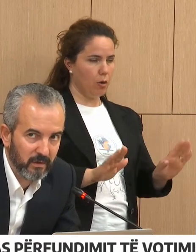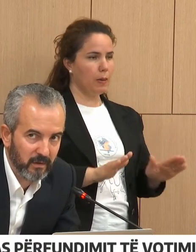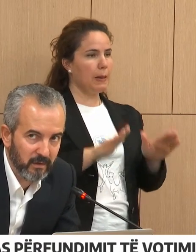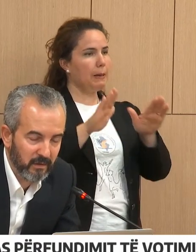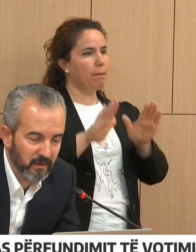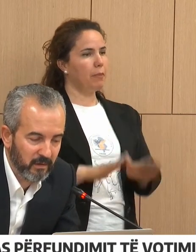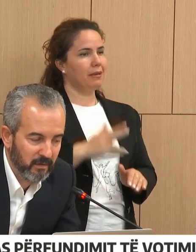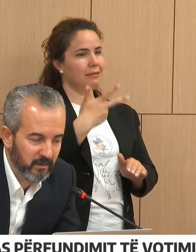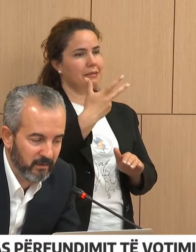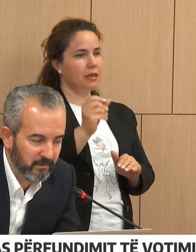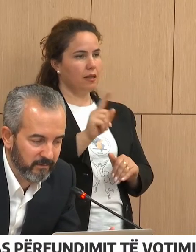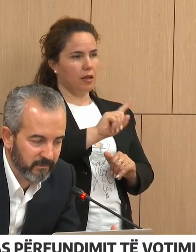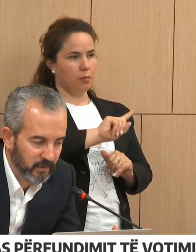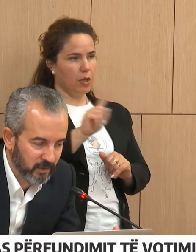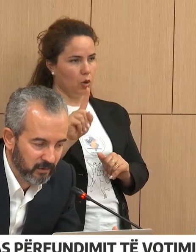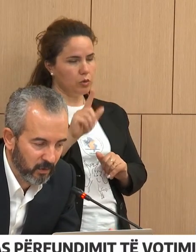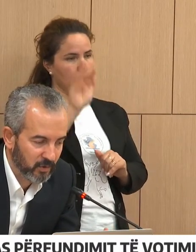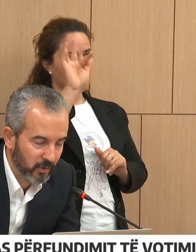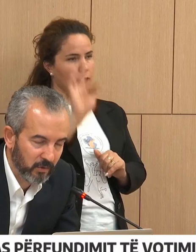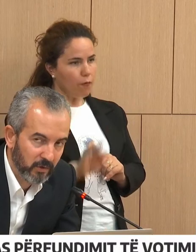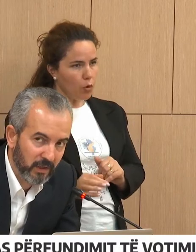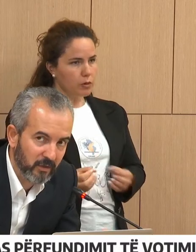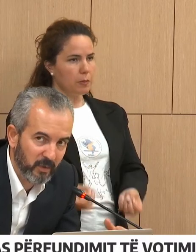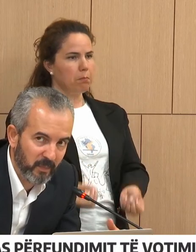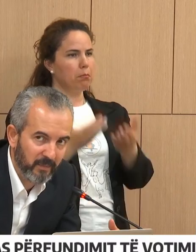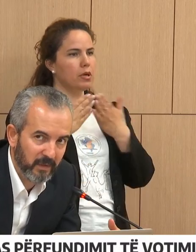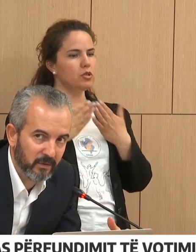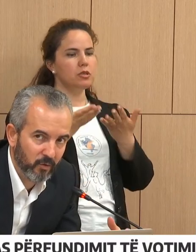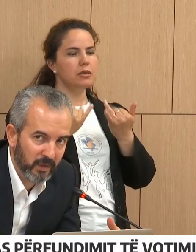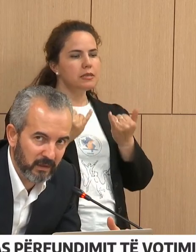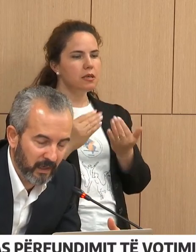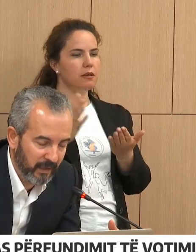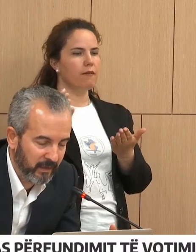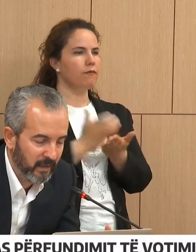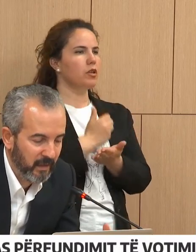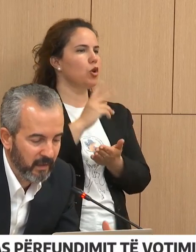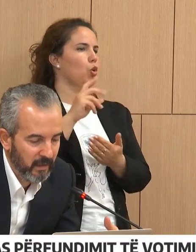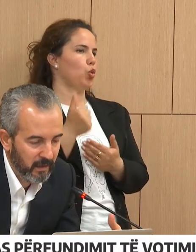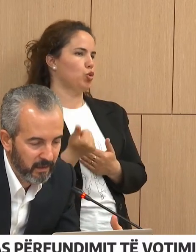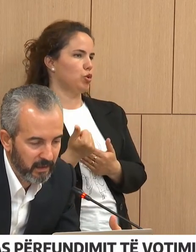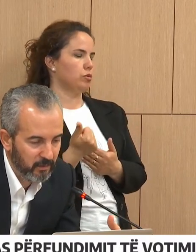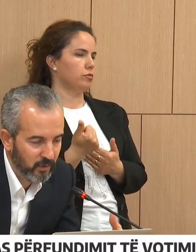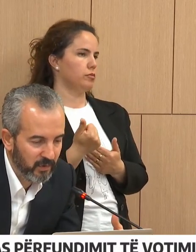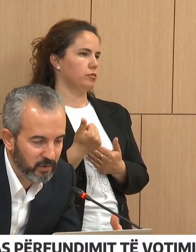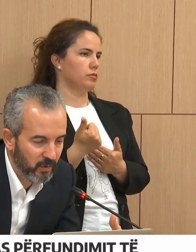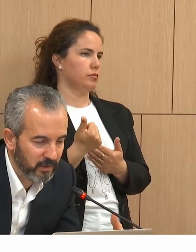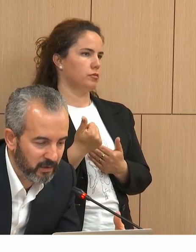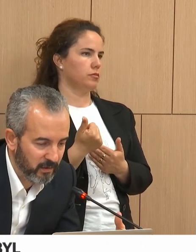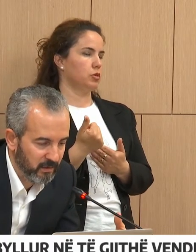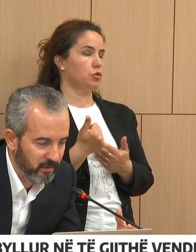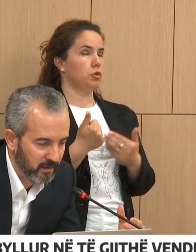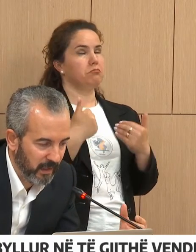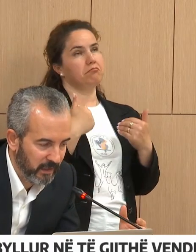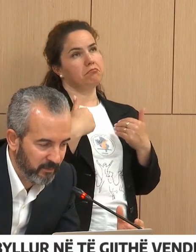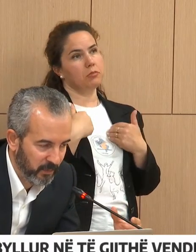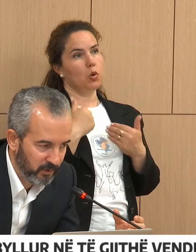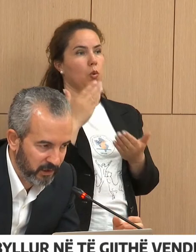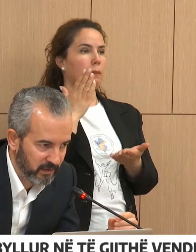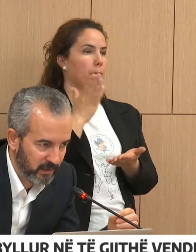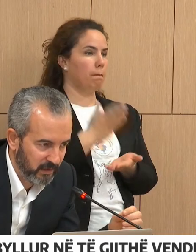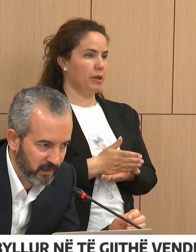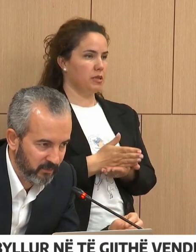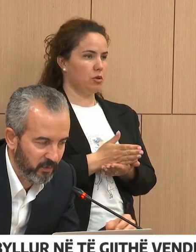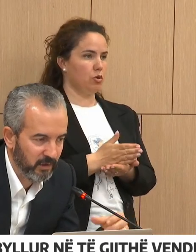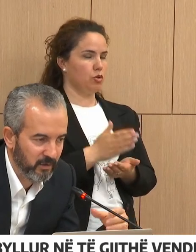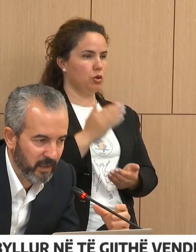të konsolidohet edhe në repipamje dokumentare. Dhe duke të besuar që aji